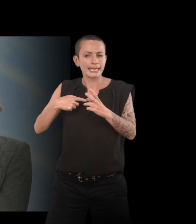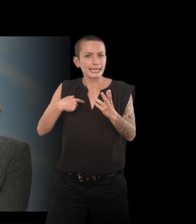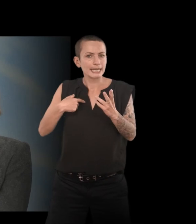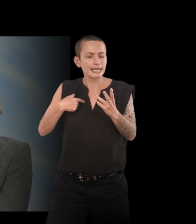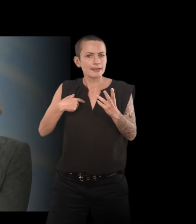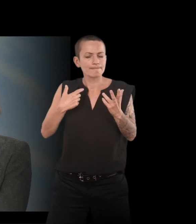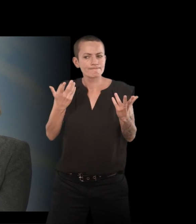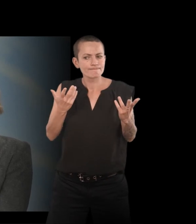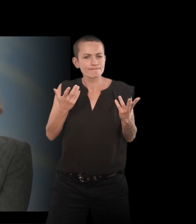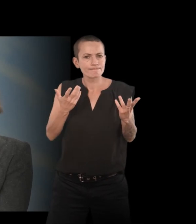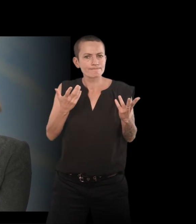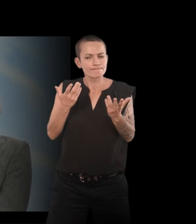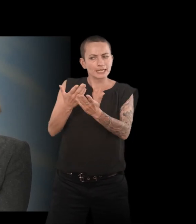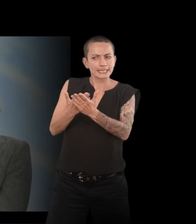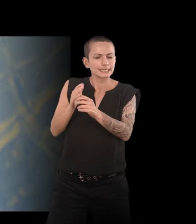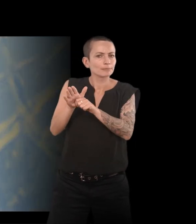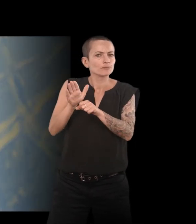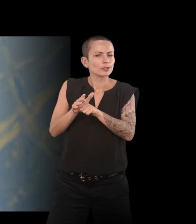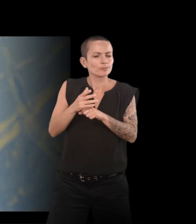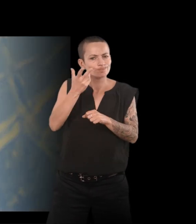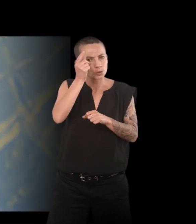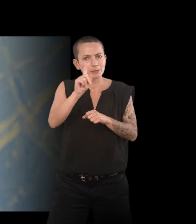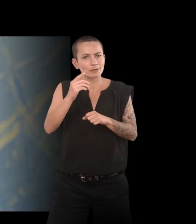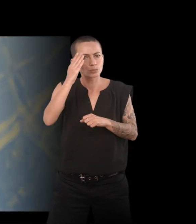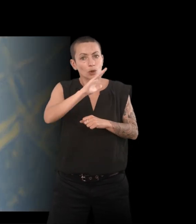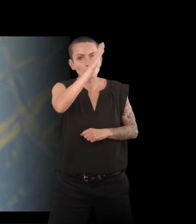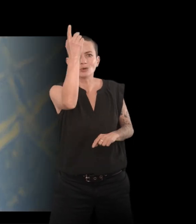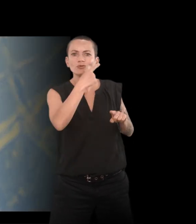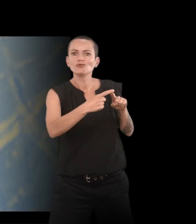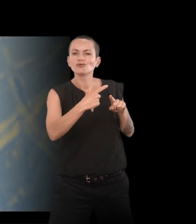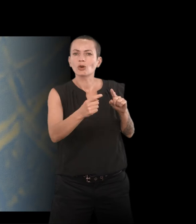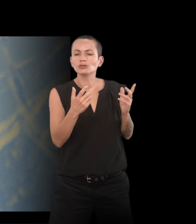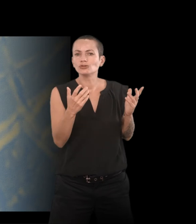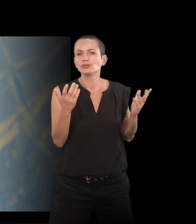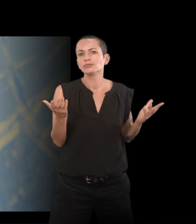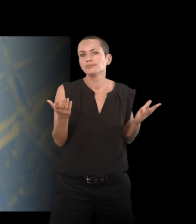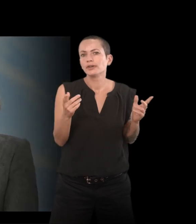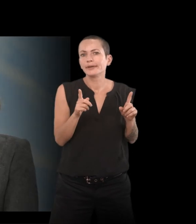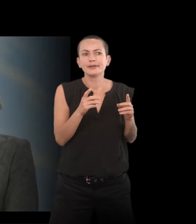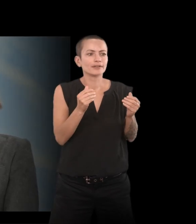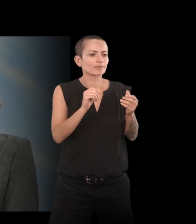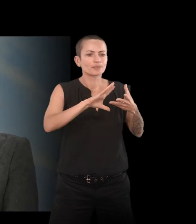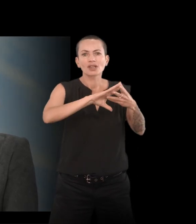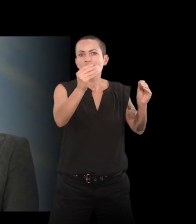comprendre juste avec ça. Et donc, il fallait passer par autre chose, recourir à une autre forme d'enquête.